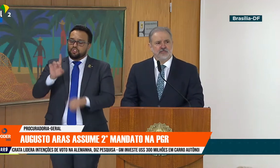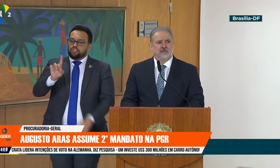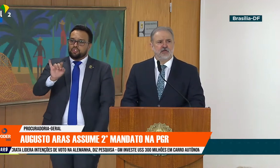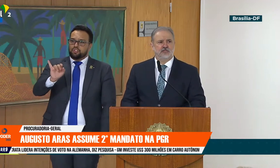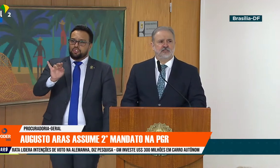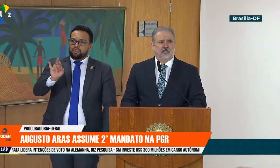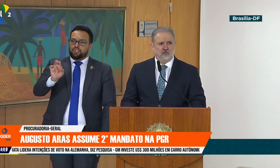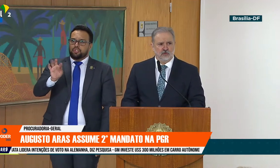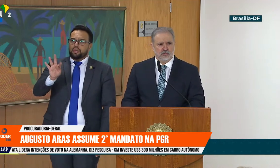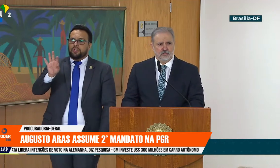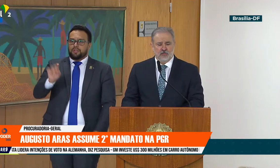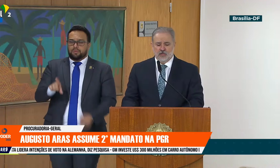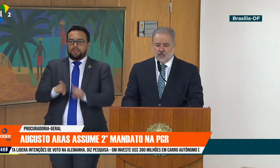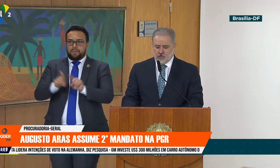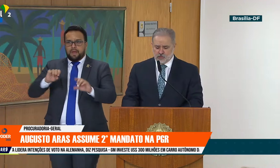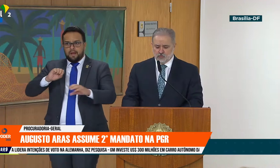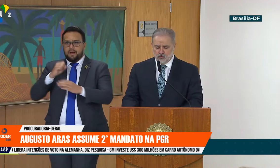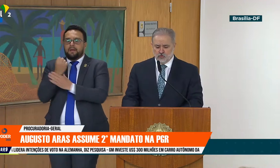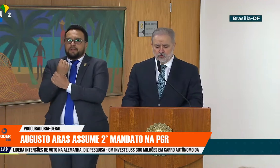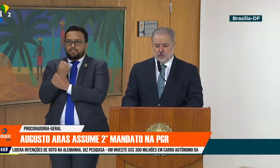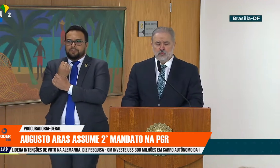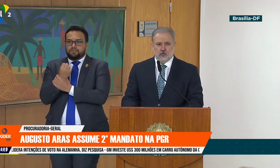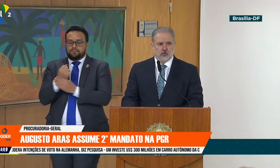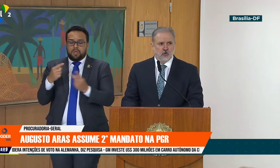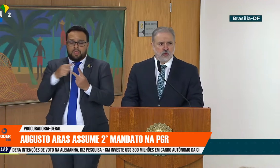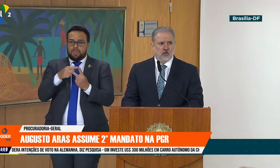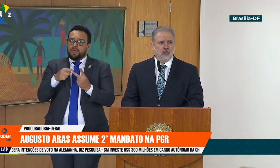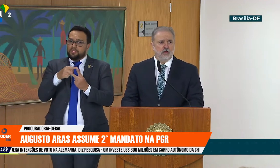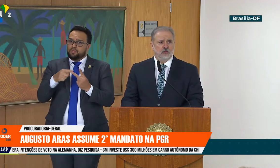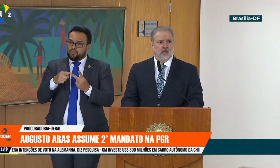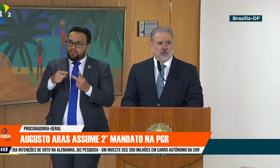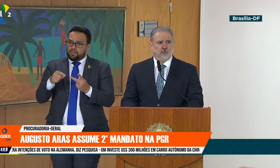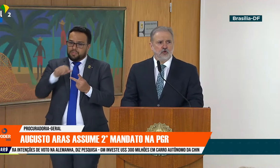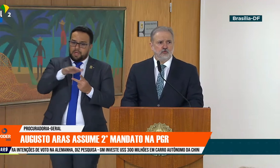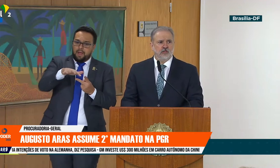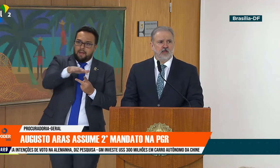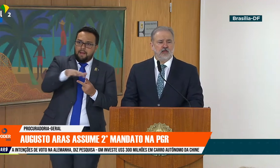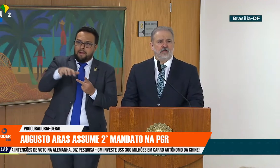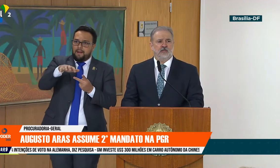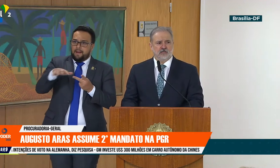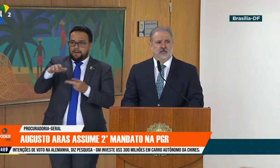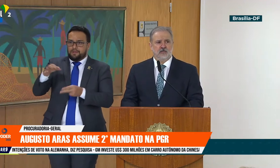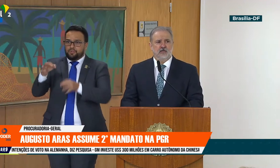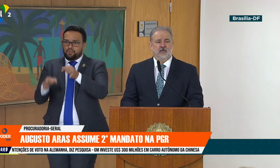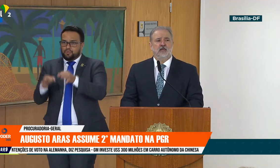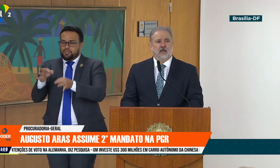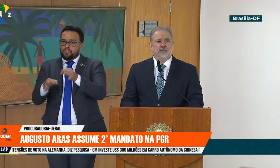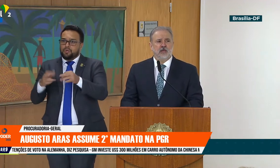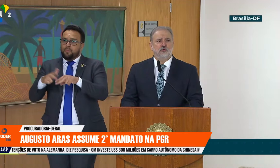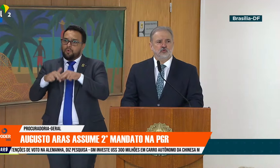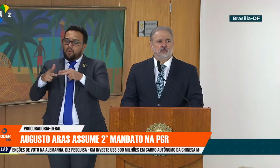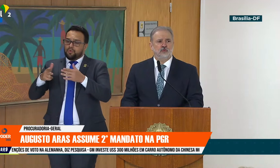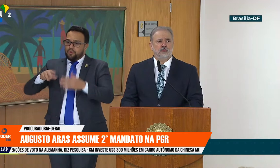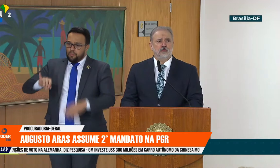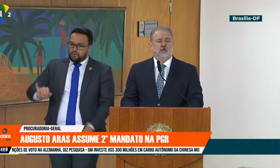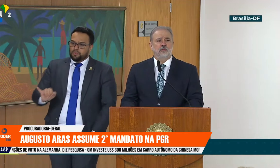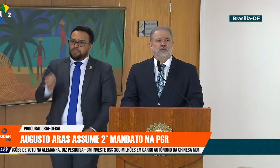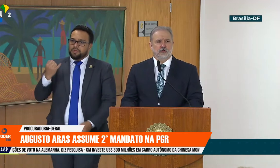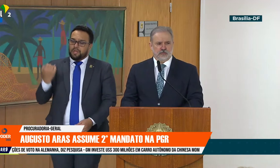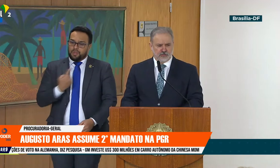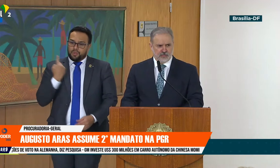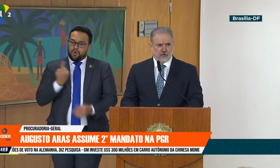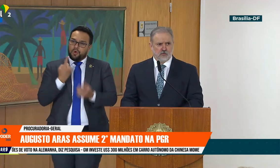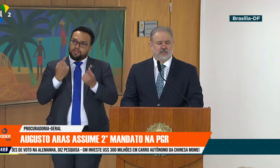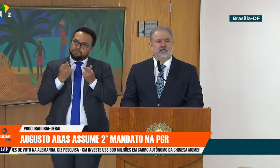de ambas as magistraturas. E isso muito nos honra nesta oportunidade dizer que caminhamos juntos,